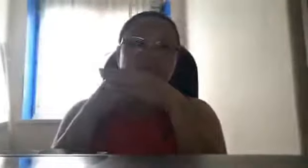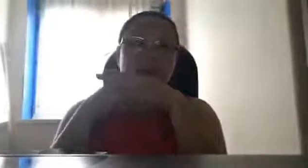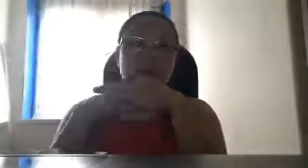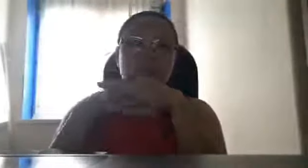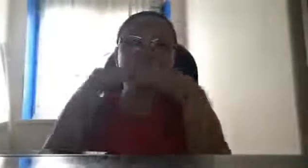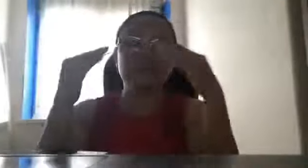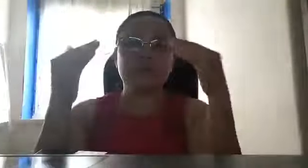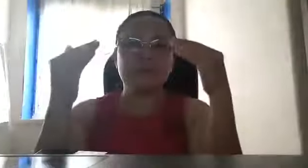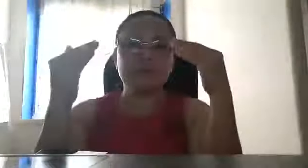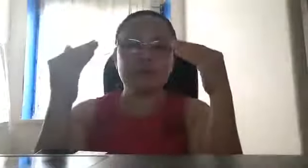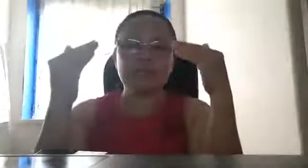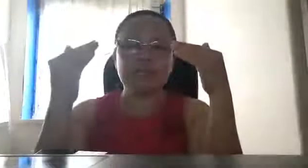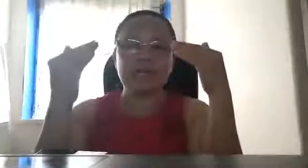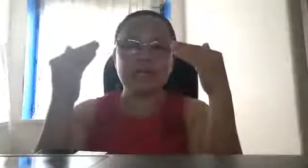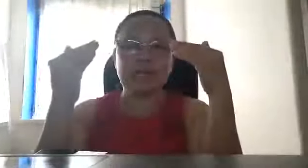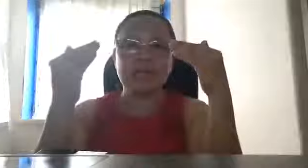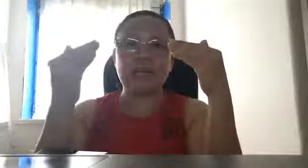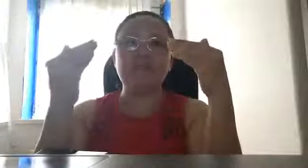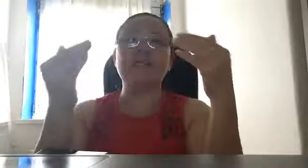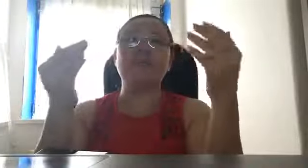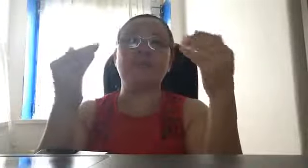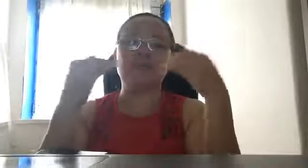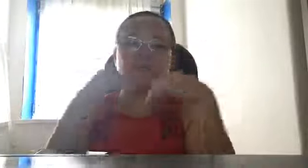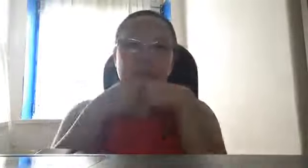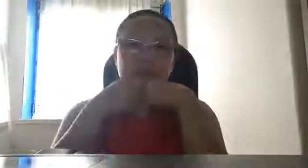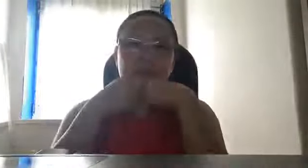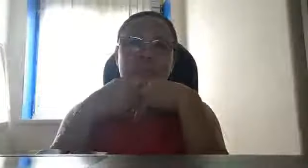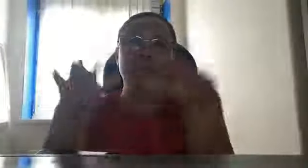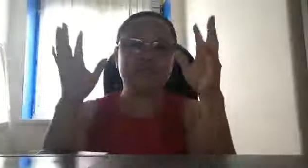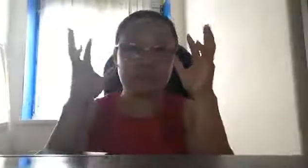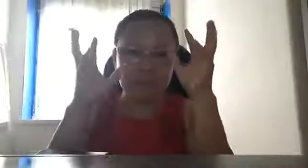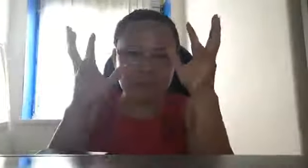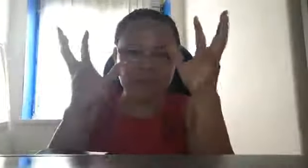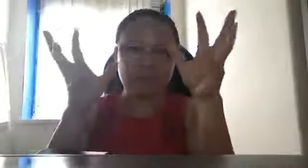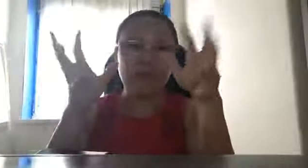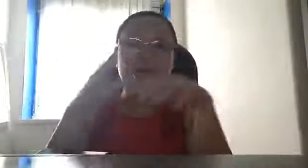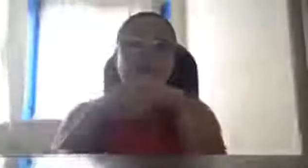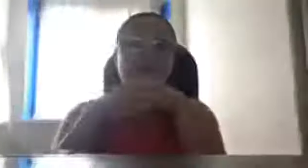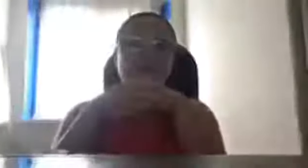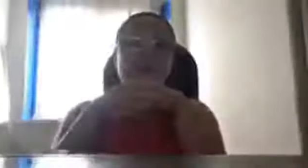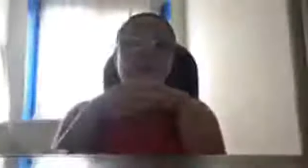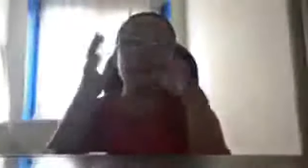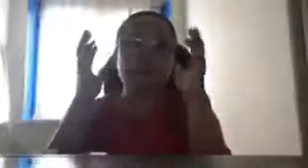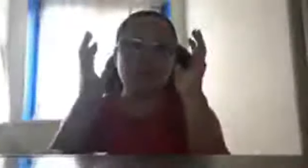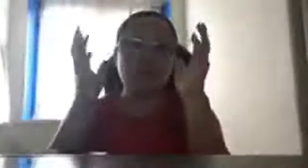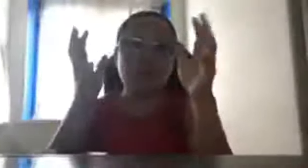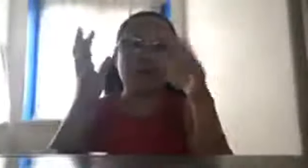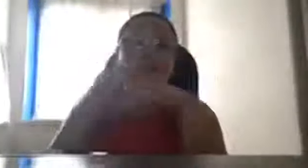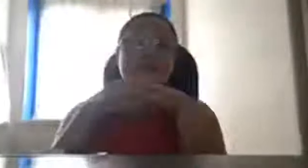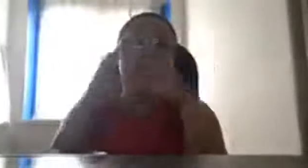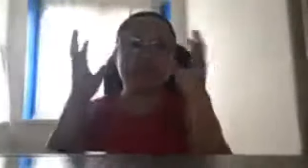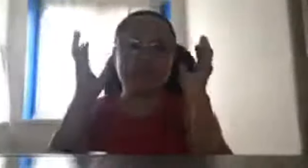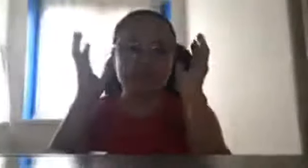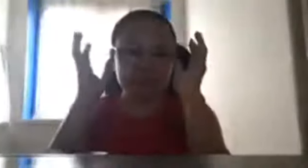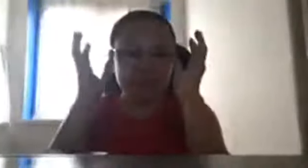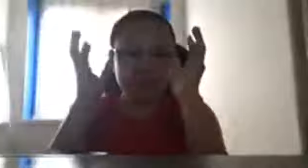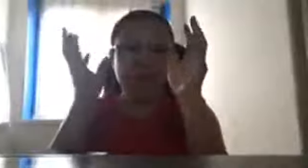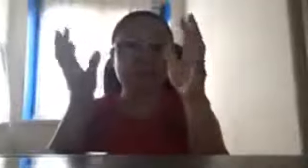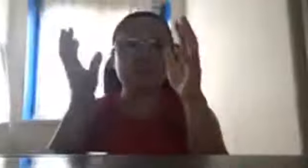ang inyong, kinakalaban ay ang goberno, tapos nandyan kayo sa goberno, for what, na nandyan kayo sa goberno,